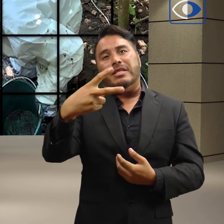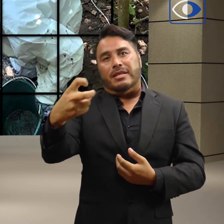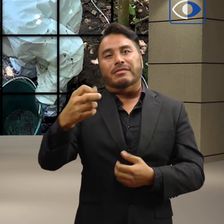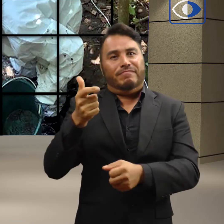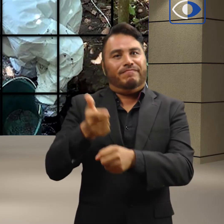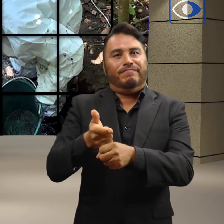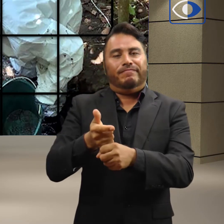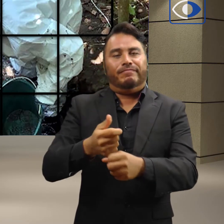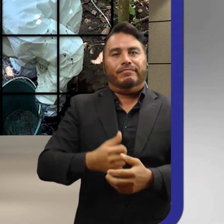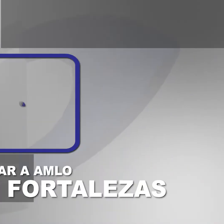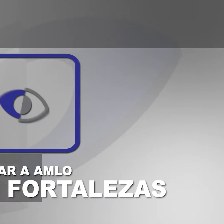indicó.